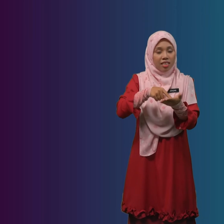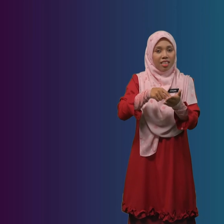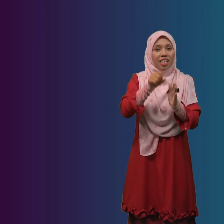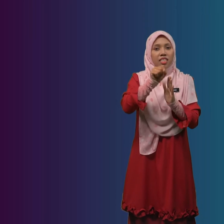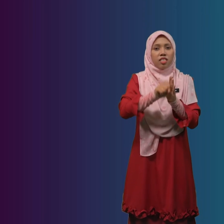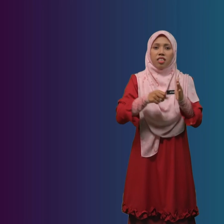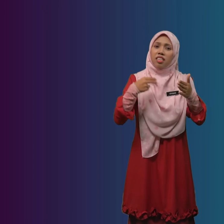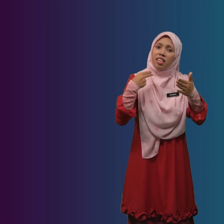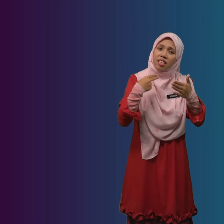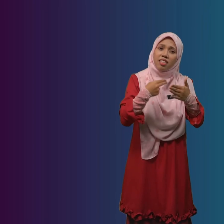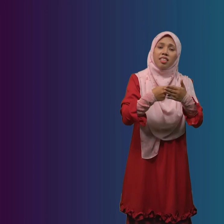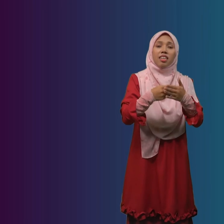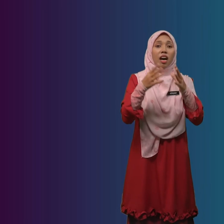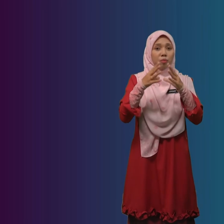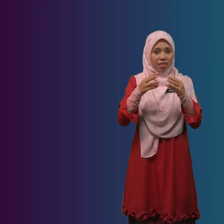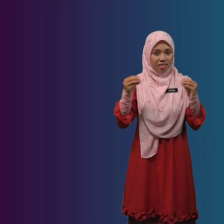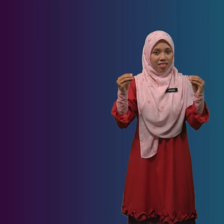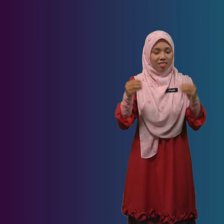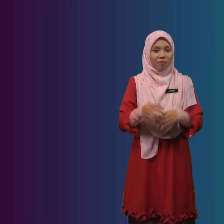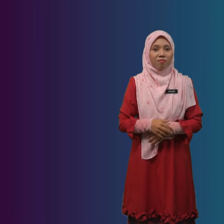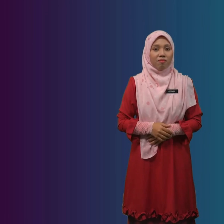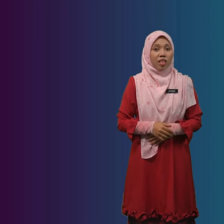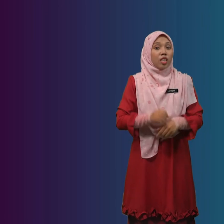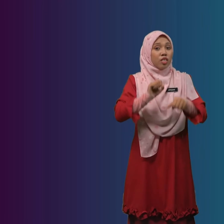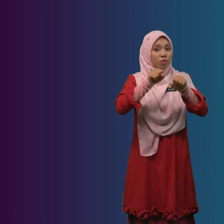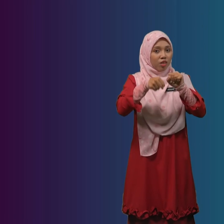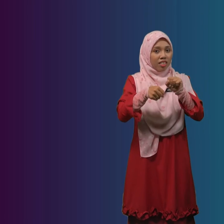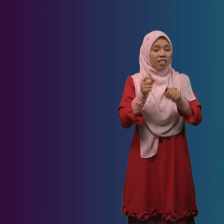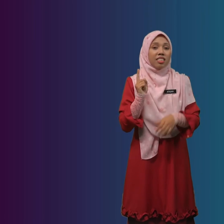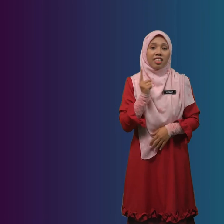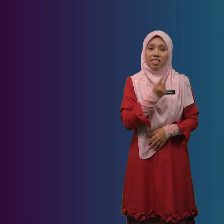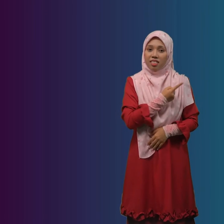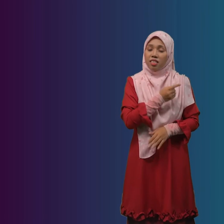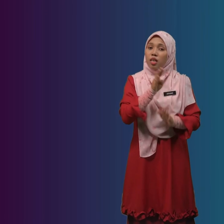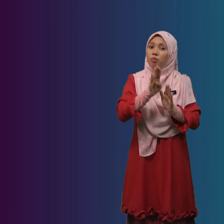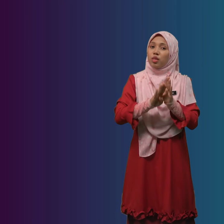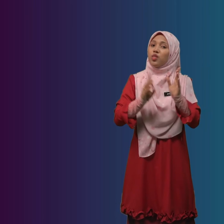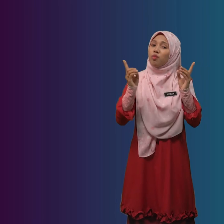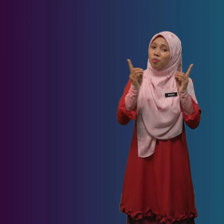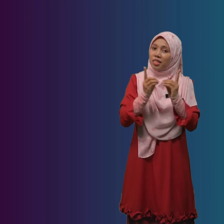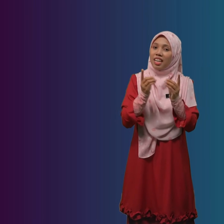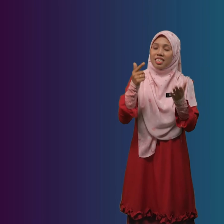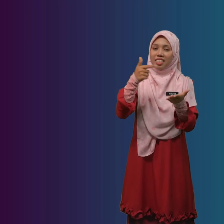Sehingga Habis Semoga Kita Berjumpa Lagi